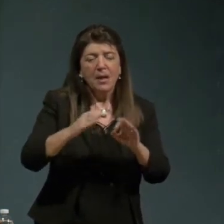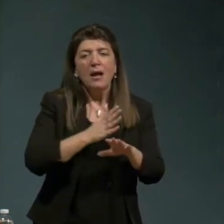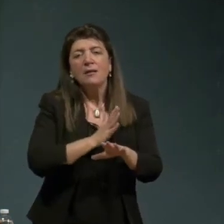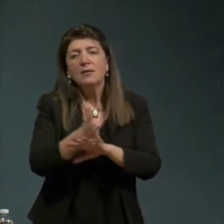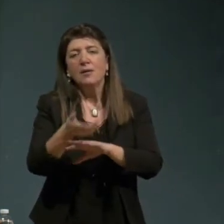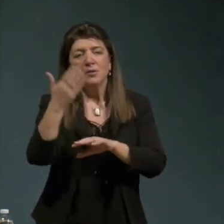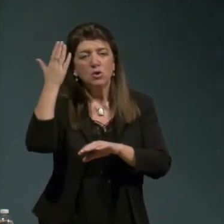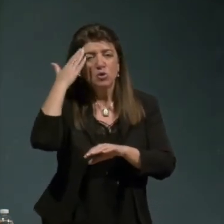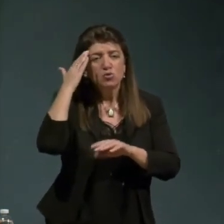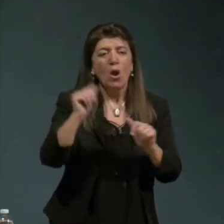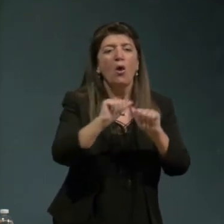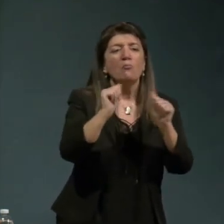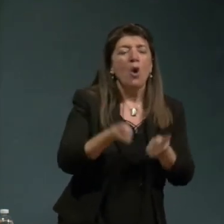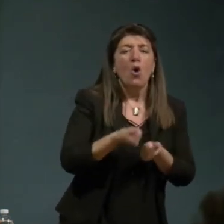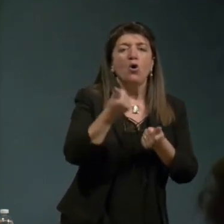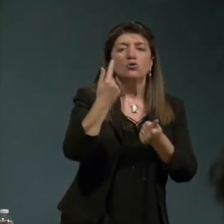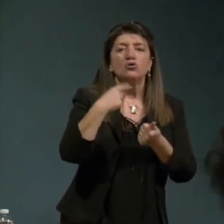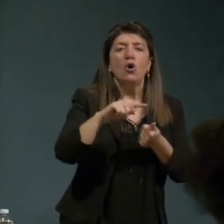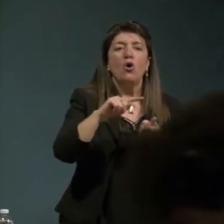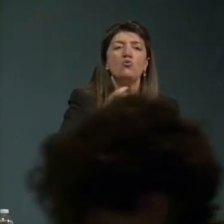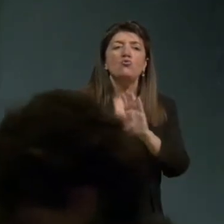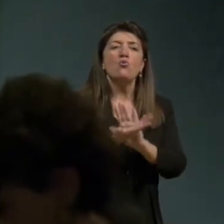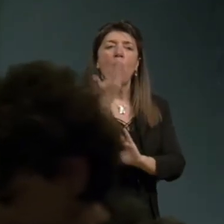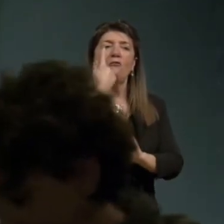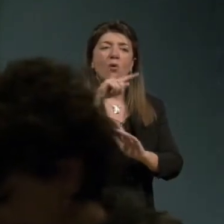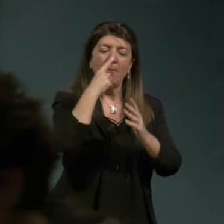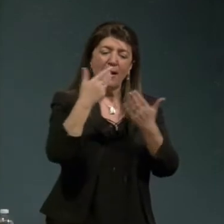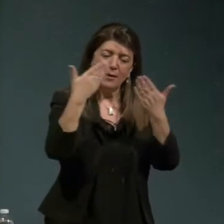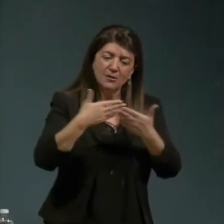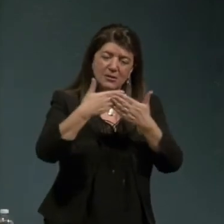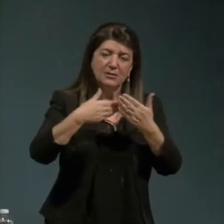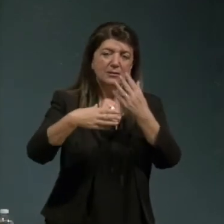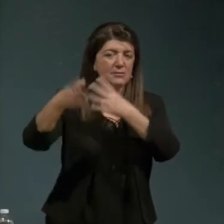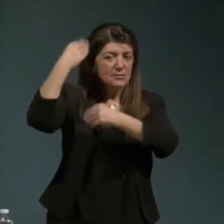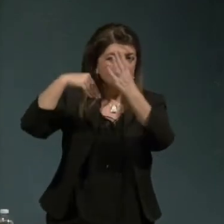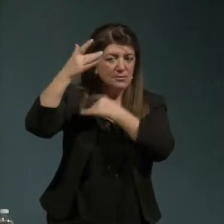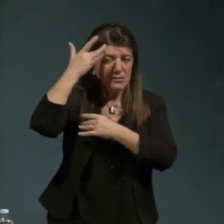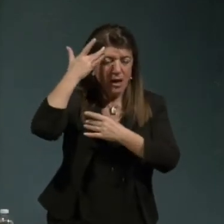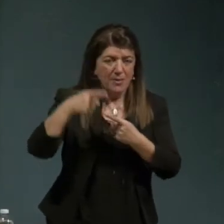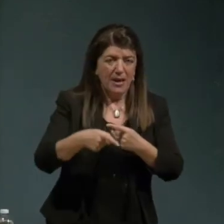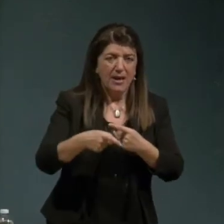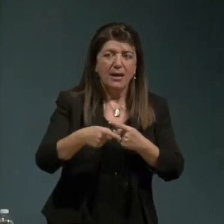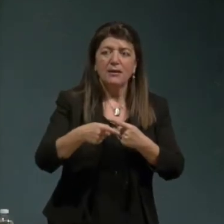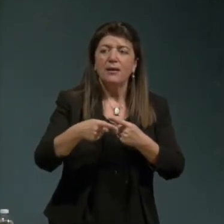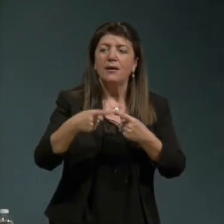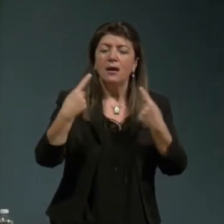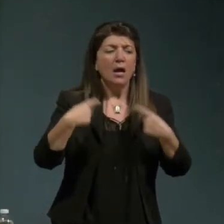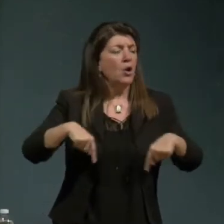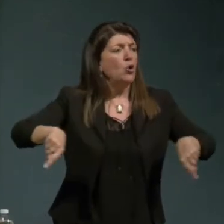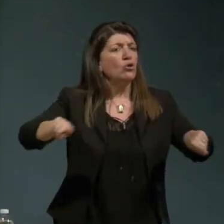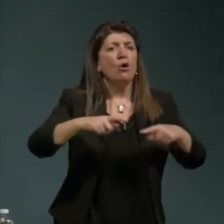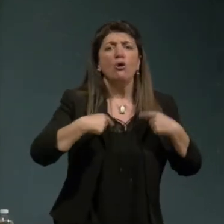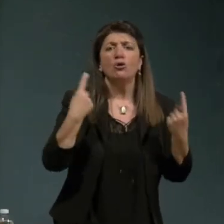ora se c'è una questione che è dirompente nel mutare la nostra condizione umana all